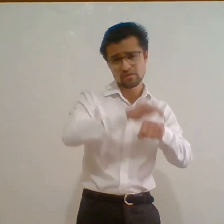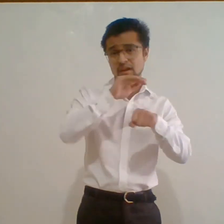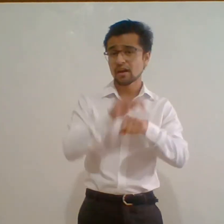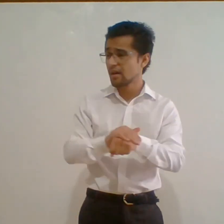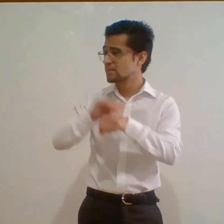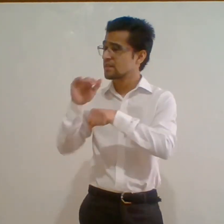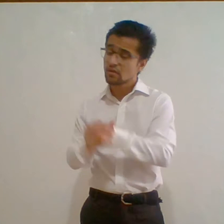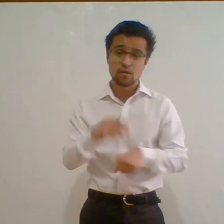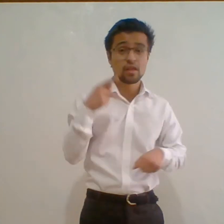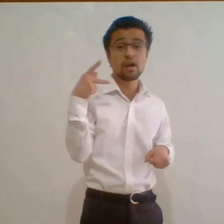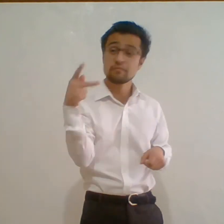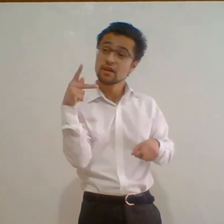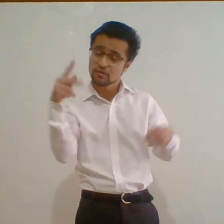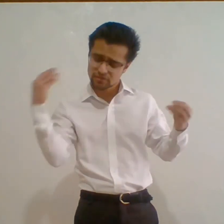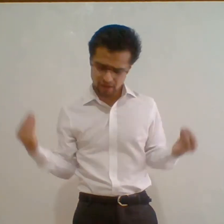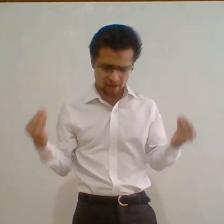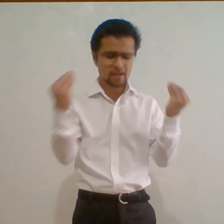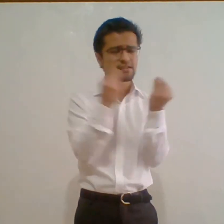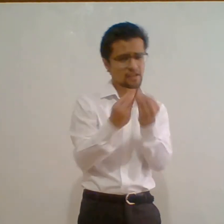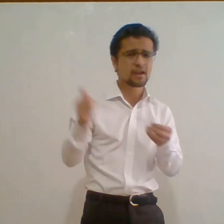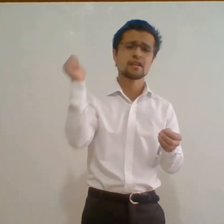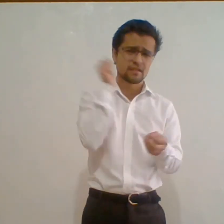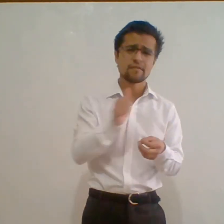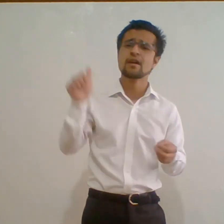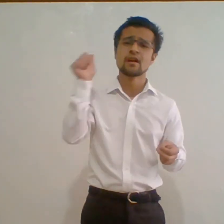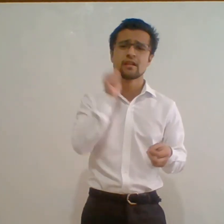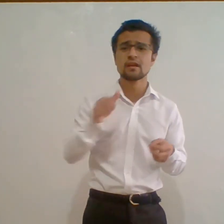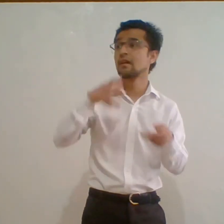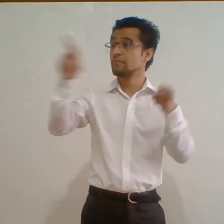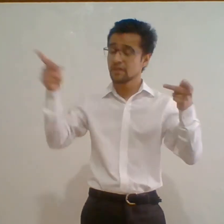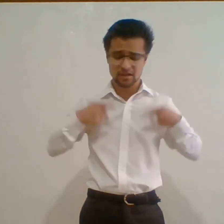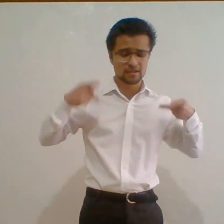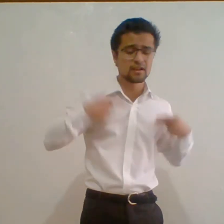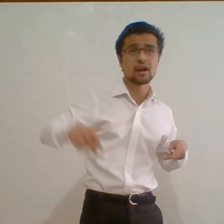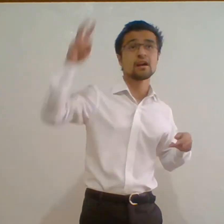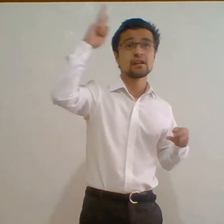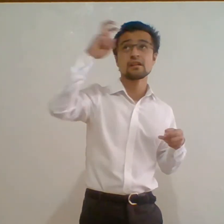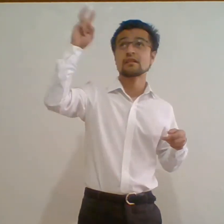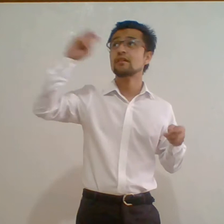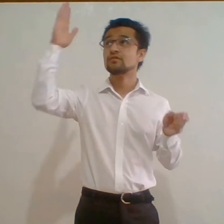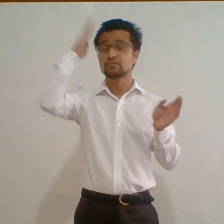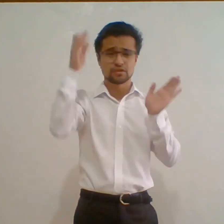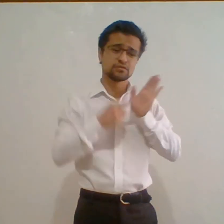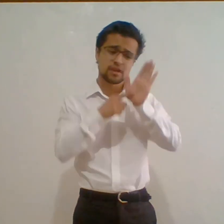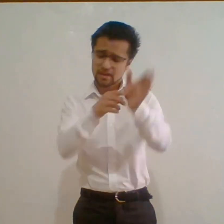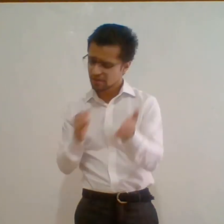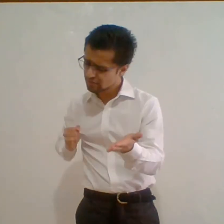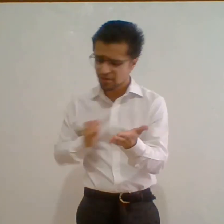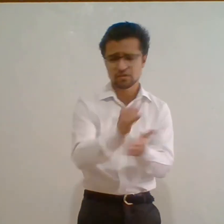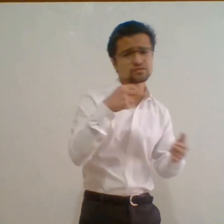ejército de amigos que le quieren de verdad Capitán general de los sueños de aquellos que no se